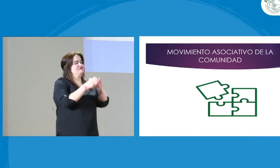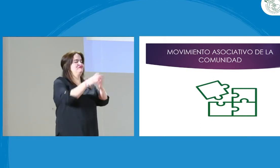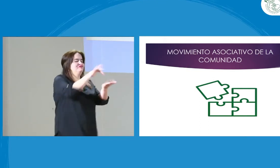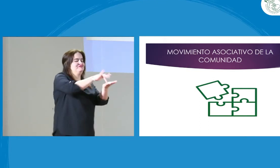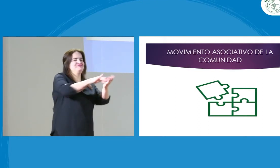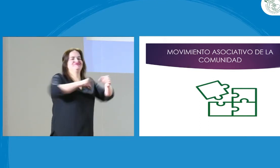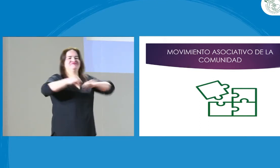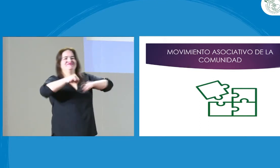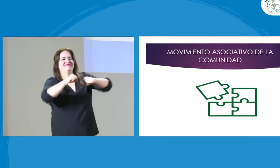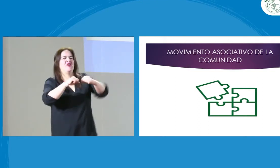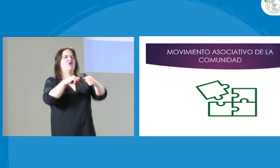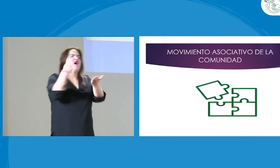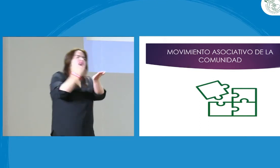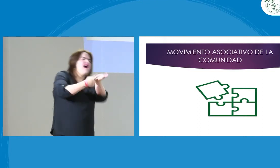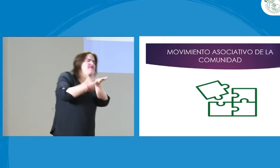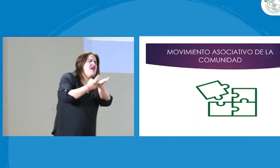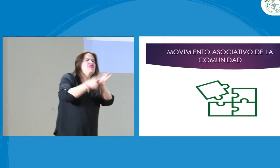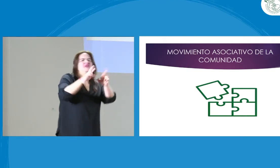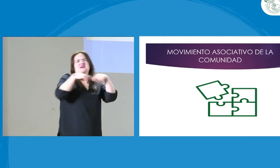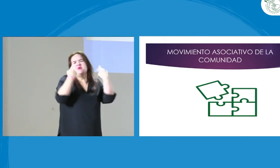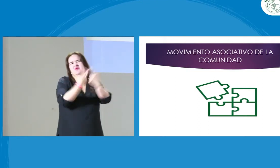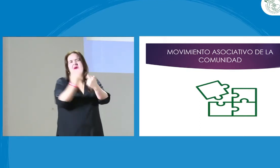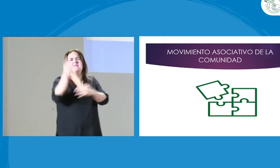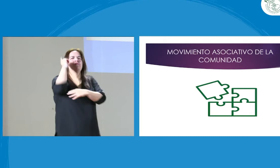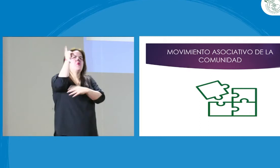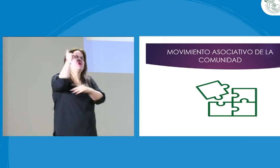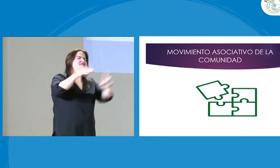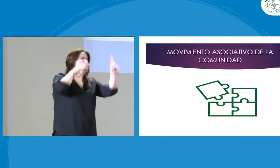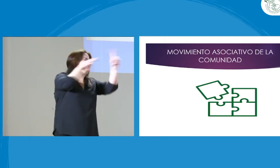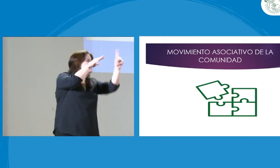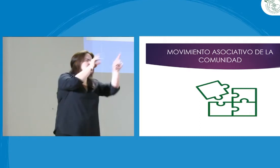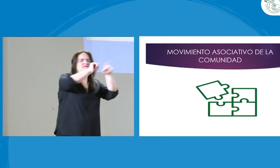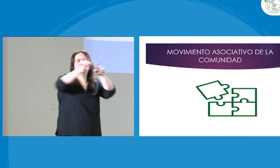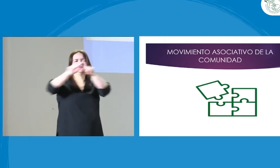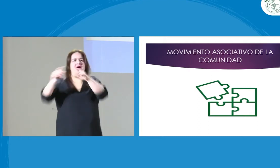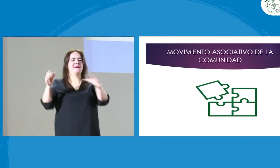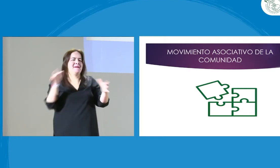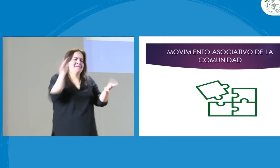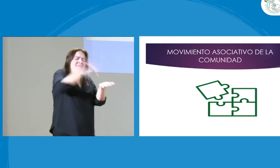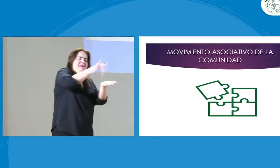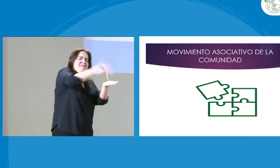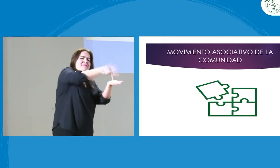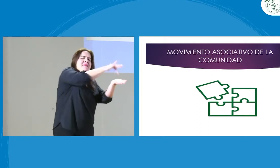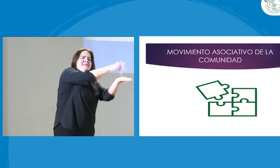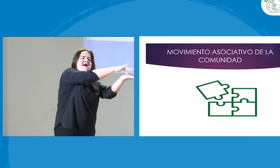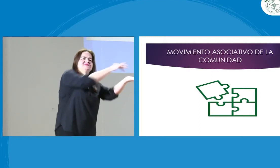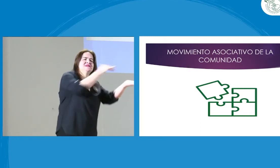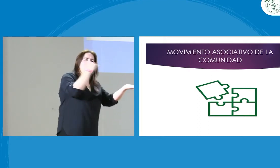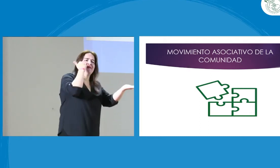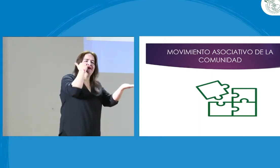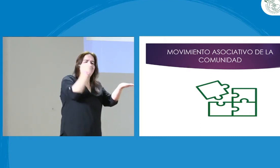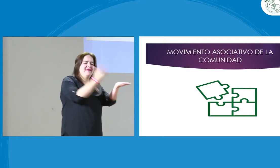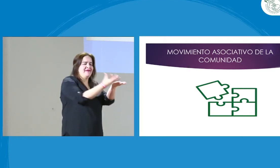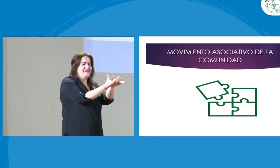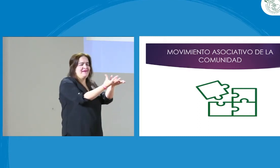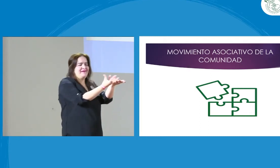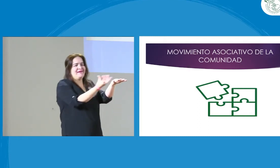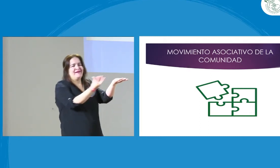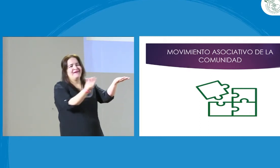hombres que siempre están en estos movimientos, toman decisiones, se reúnen, hablan de políticas, en incidencias, hacen todas esas participaciones